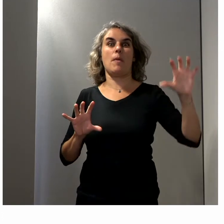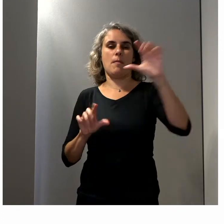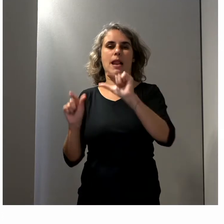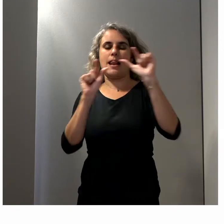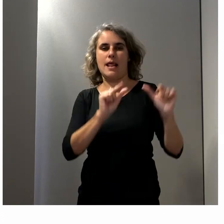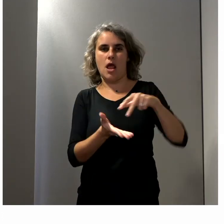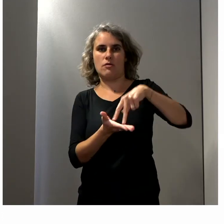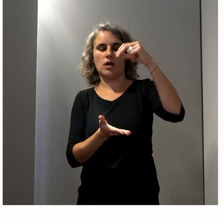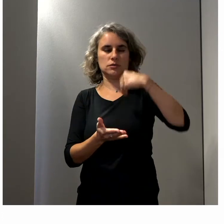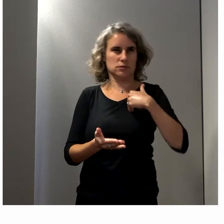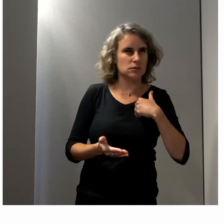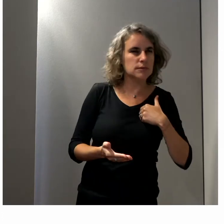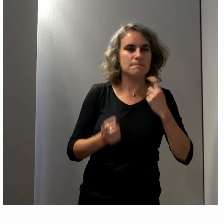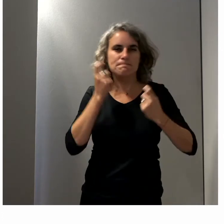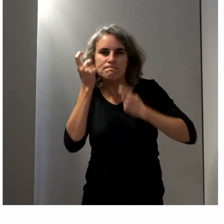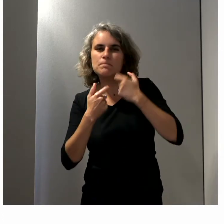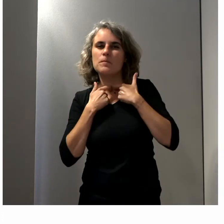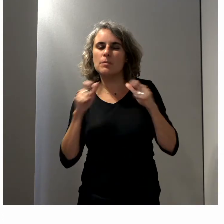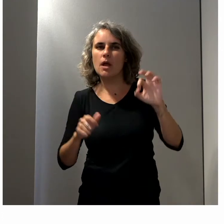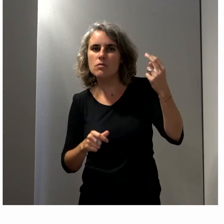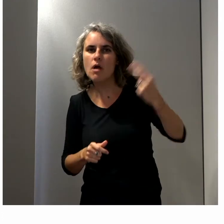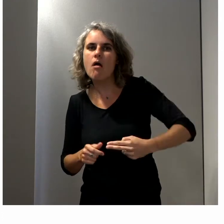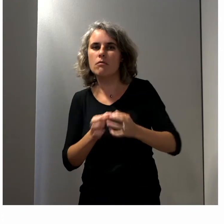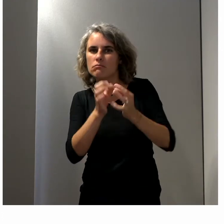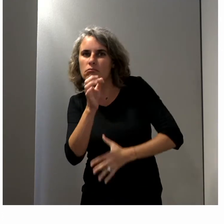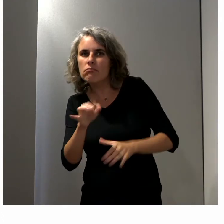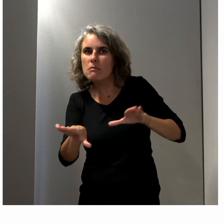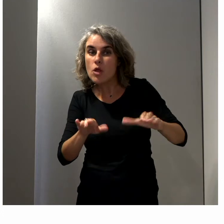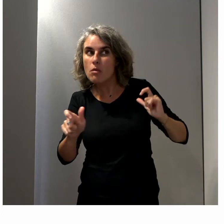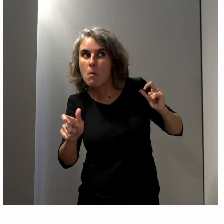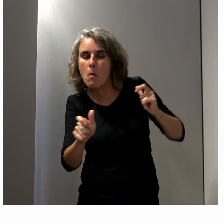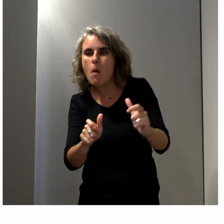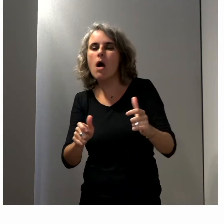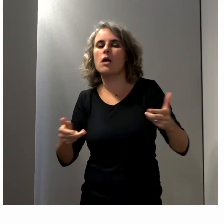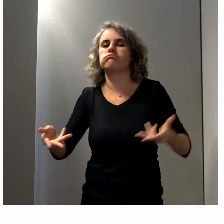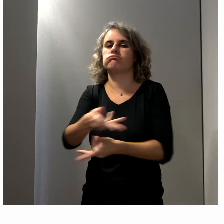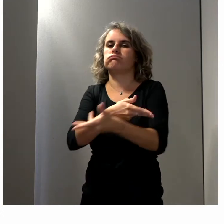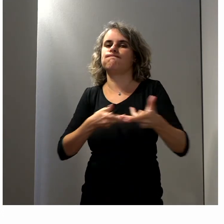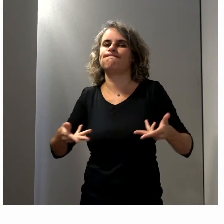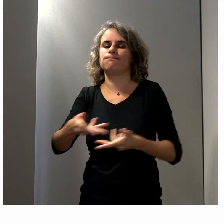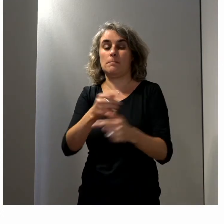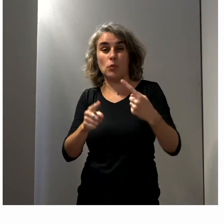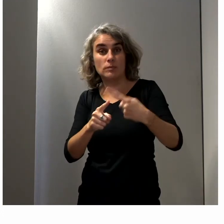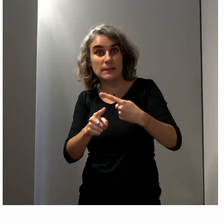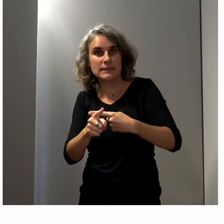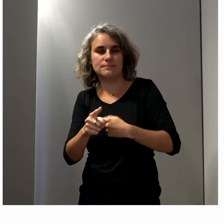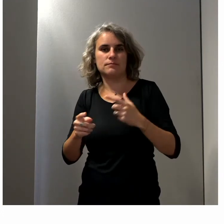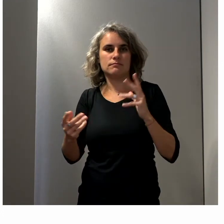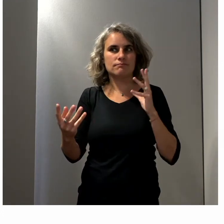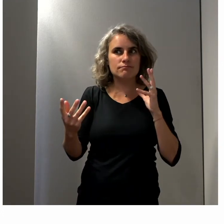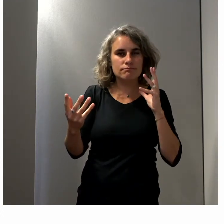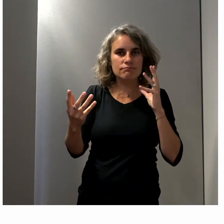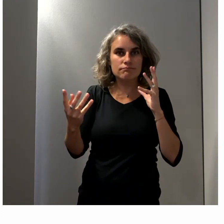qualifiées puissent discuter de la méthode et des résultats avec les services. Donc, cette acculturation, ce dialogue à créer,